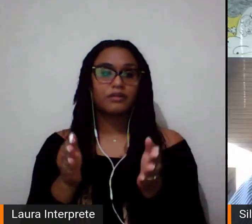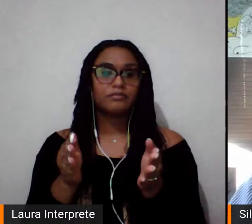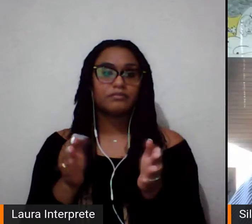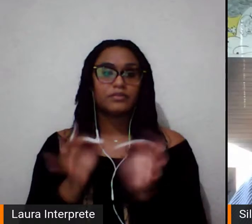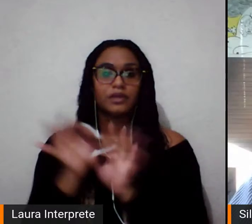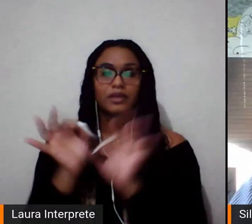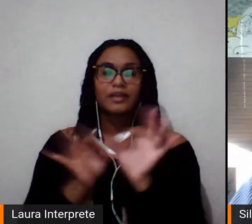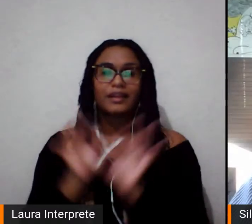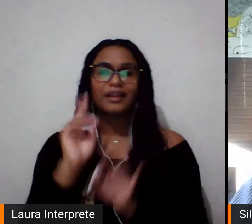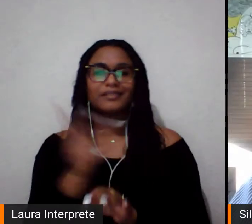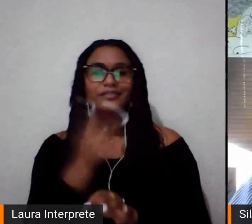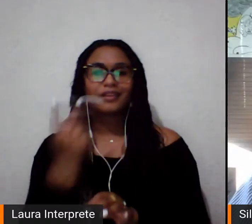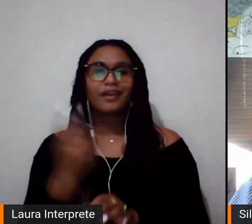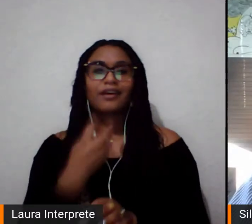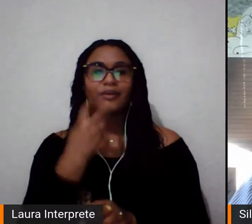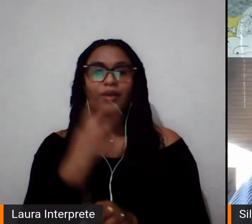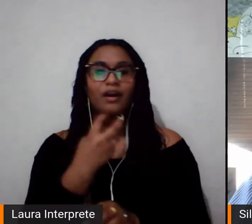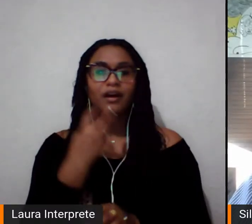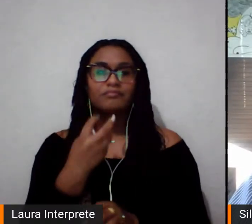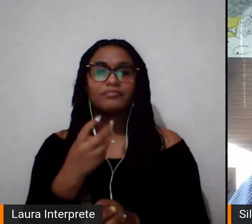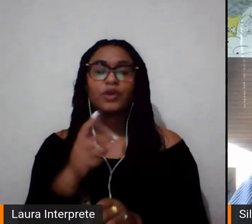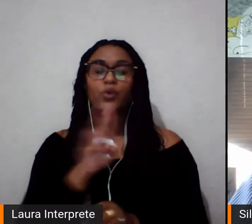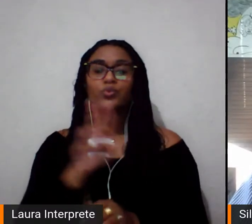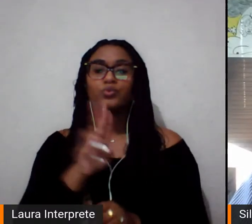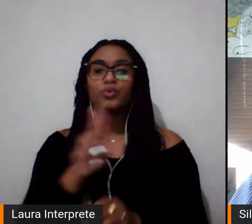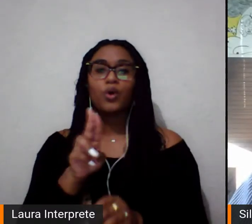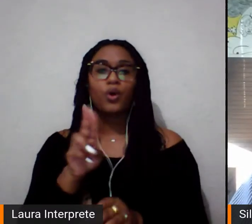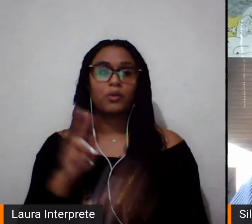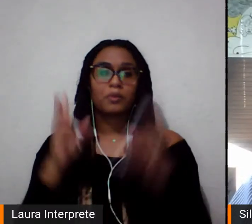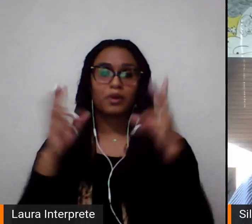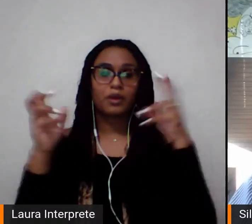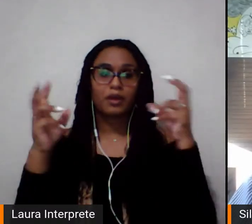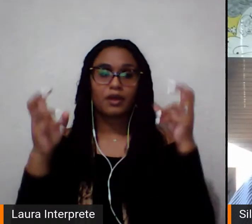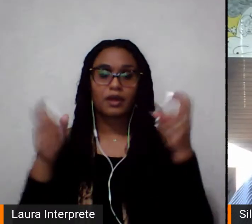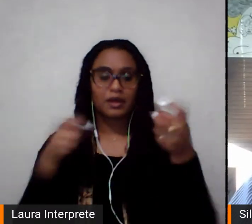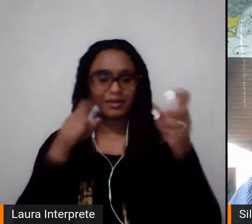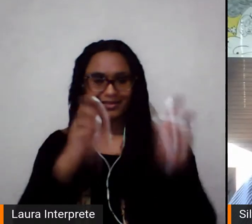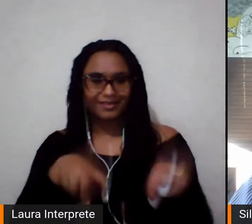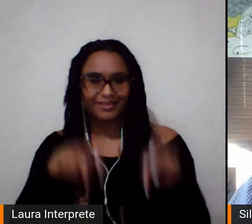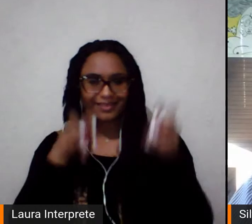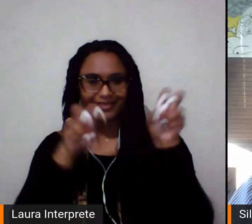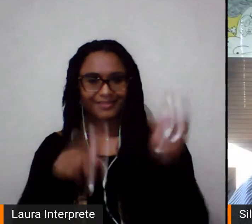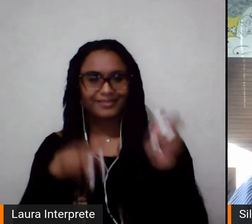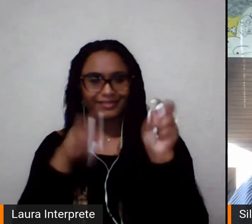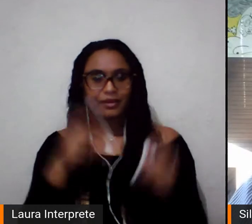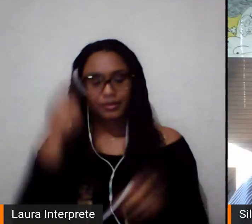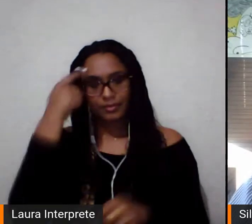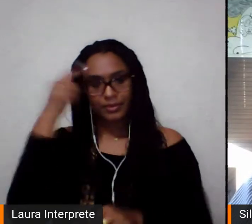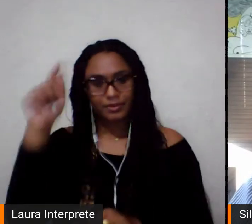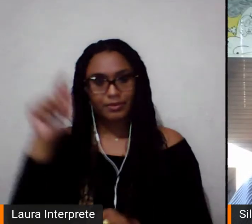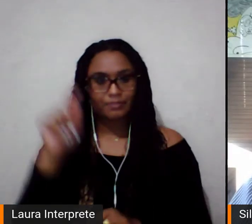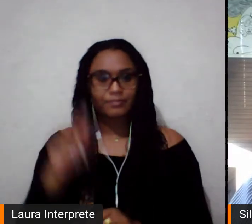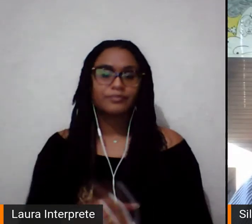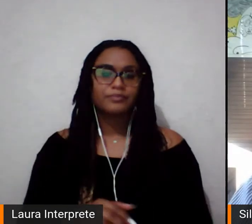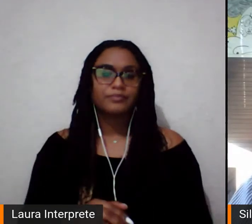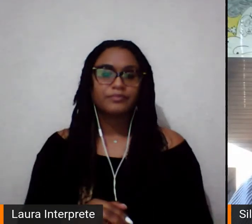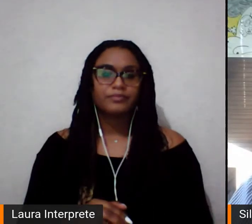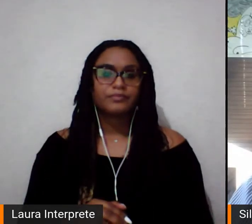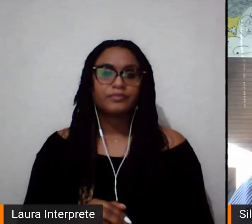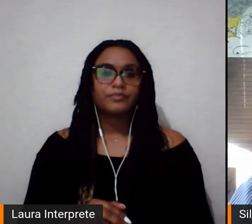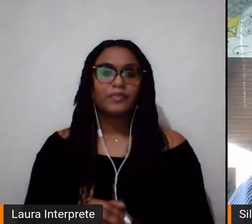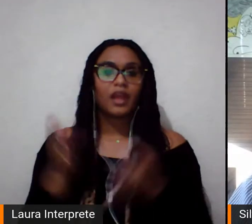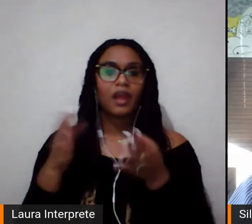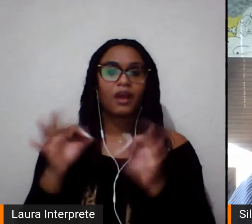oral, chama-se Garimpando Memórias. Foi um projeto, e ele ainda existe, hoje ele está sob coordenação da professora